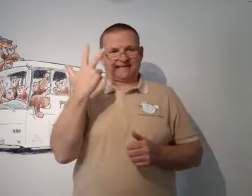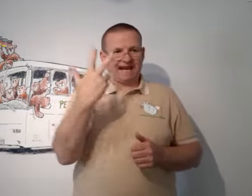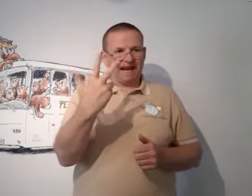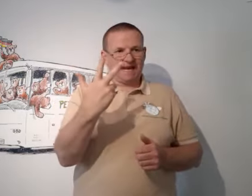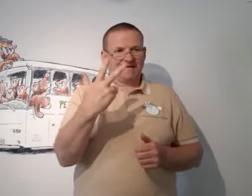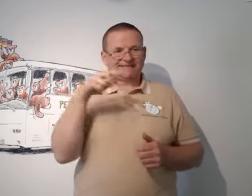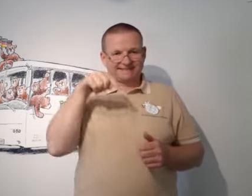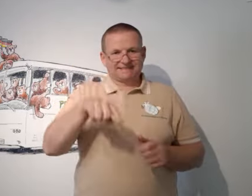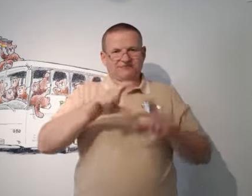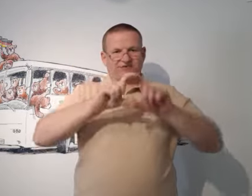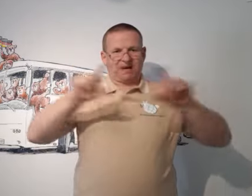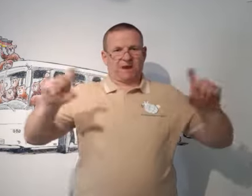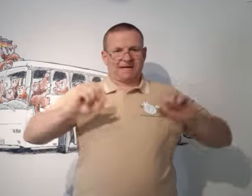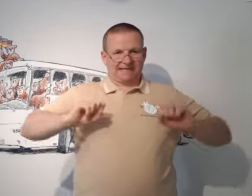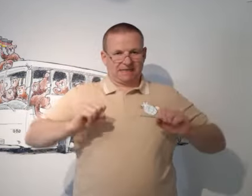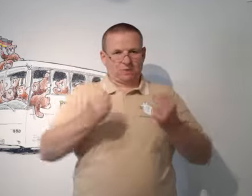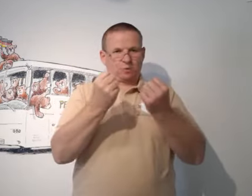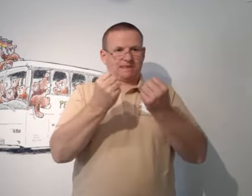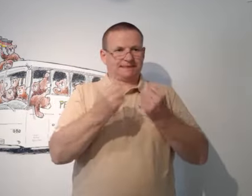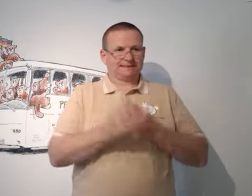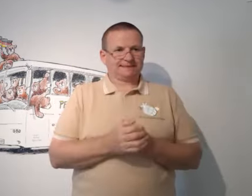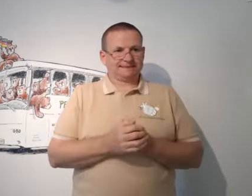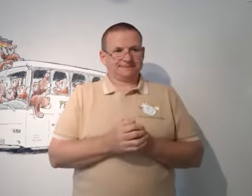2003 gibt es diese Firma.